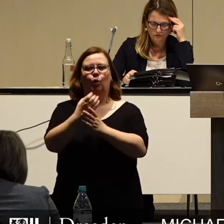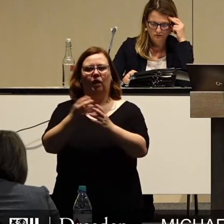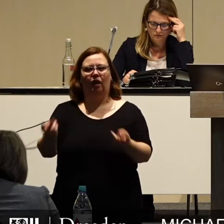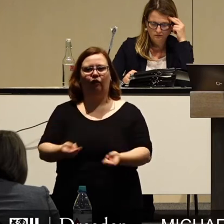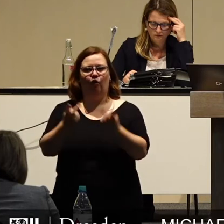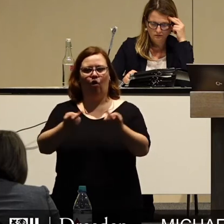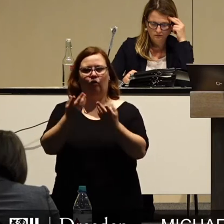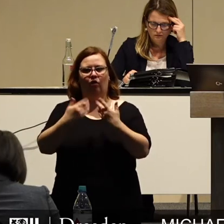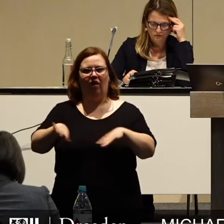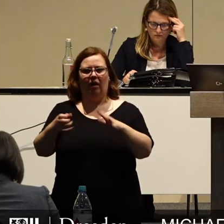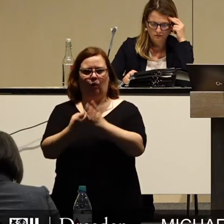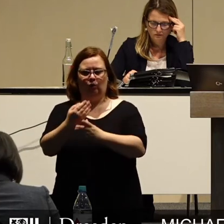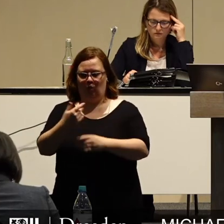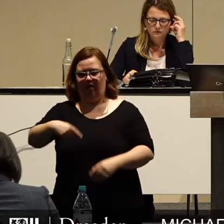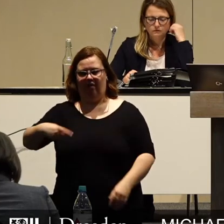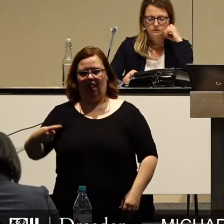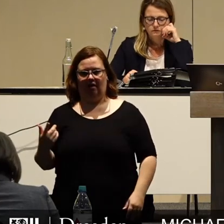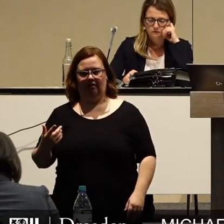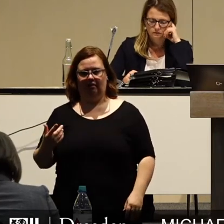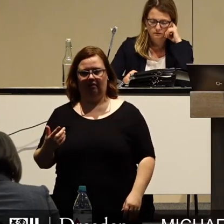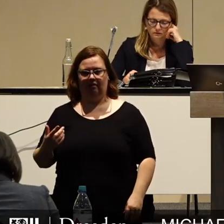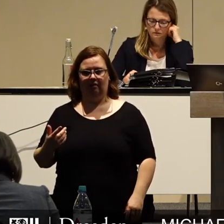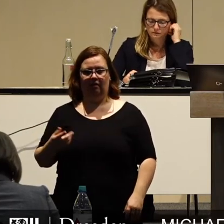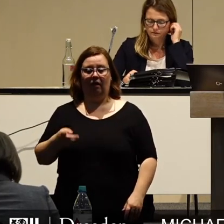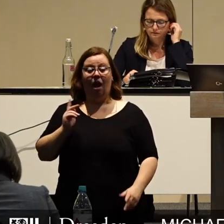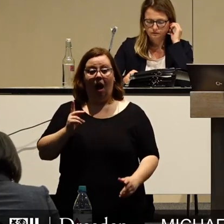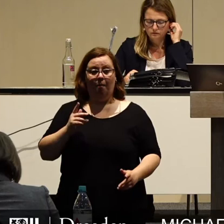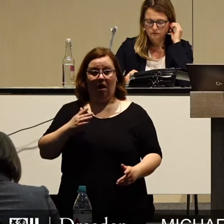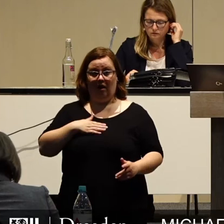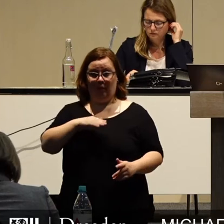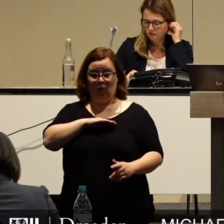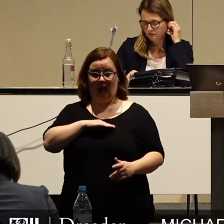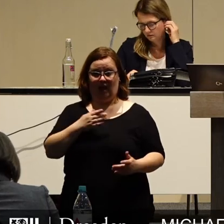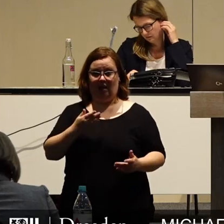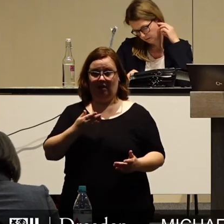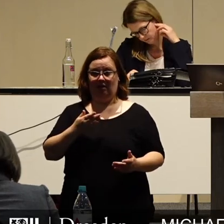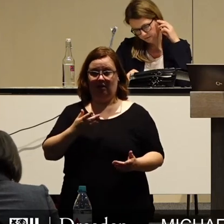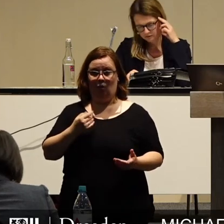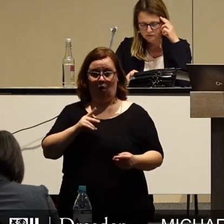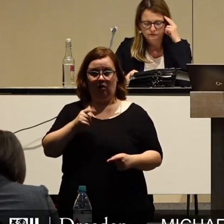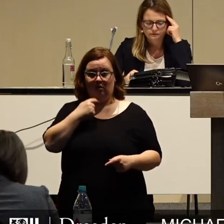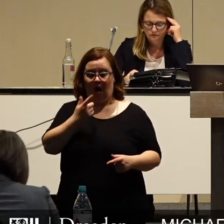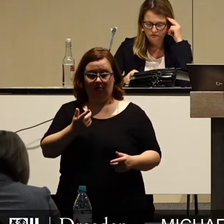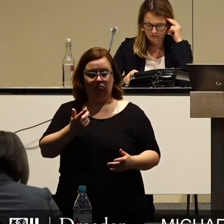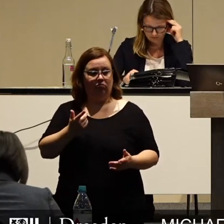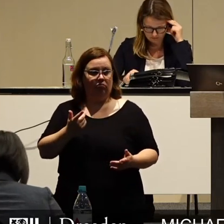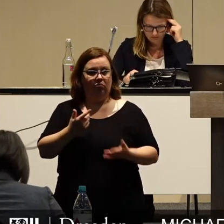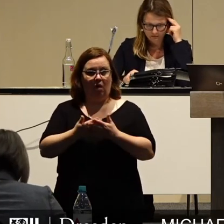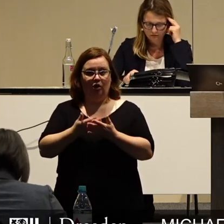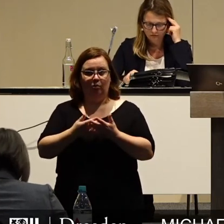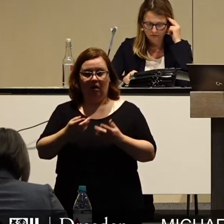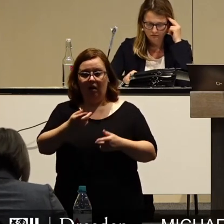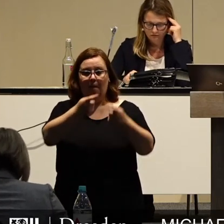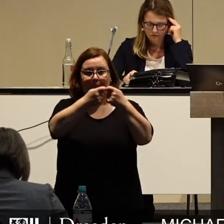Förderung der freien Kultur denke. Wir dürfen aber in erster Linie, liebe Kolleginnen und Kollegen, nicht die Frage in den Mittelpunkt stellen, was